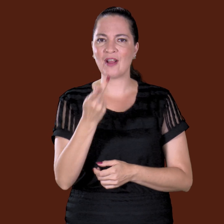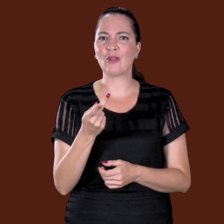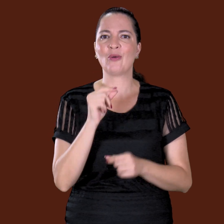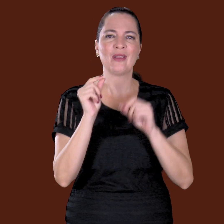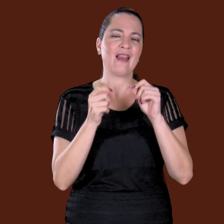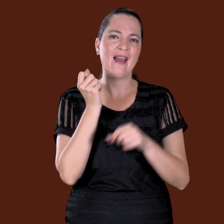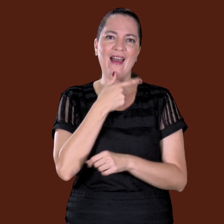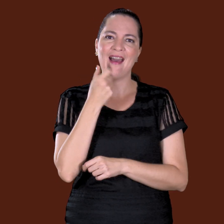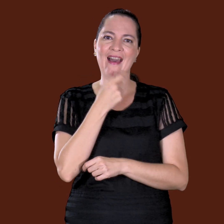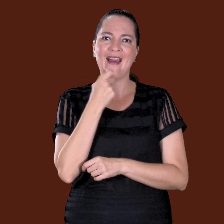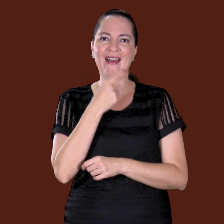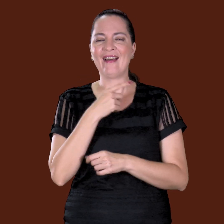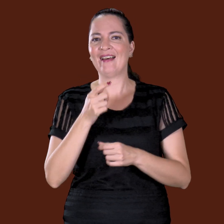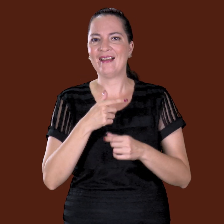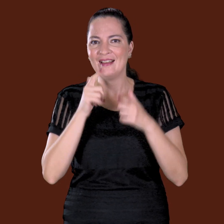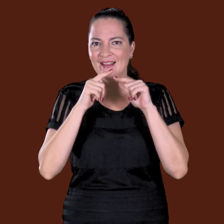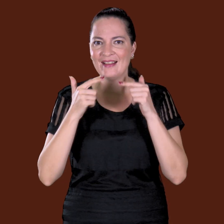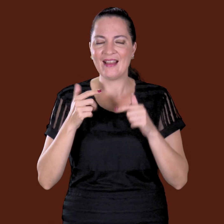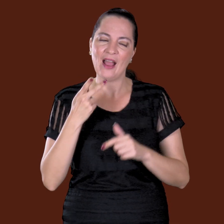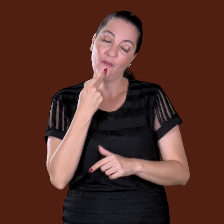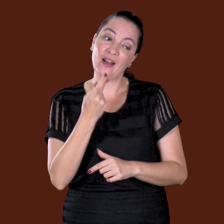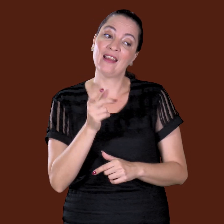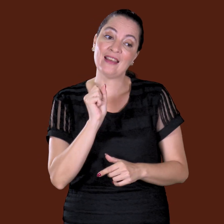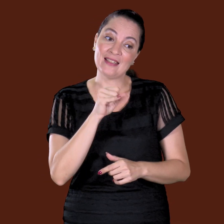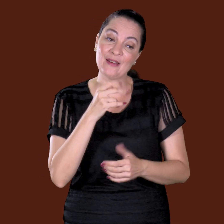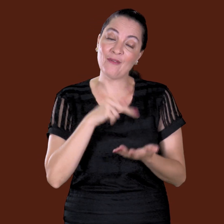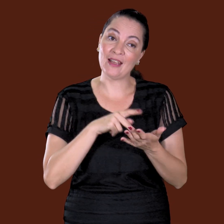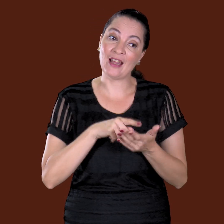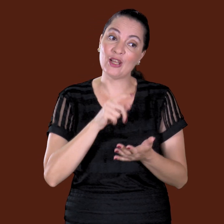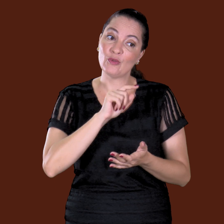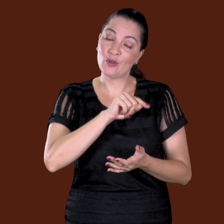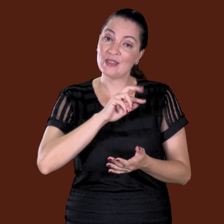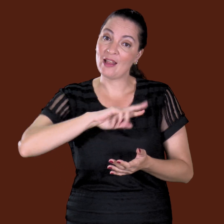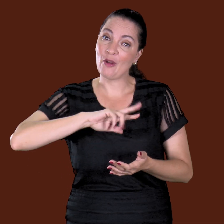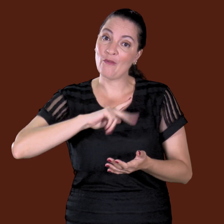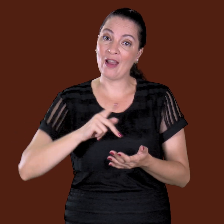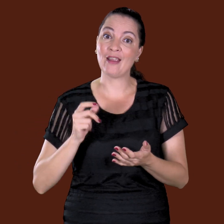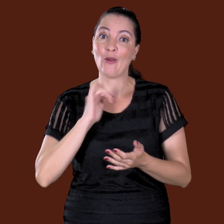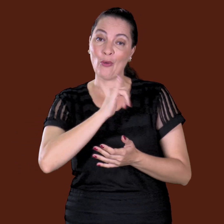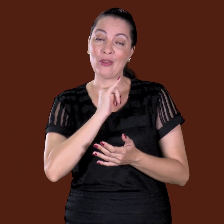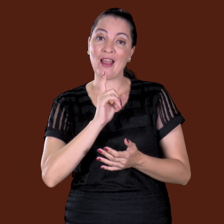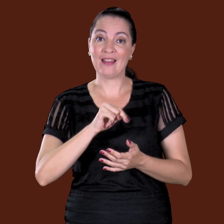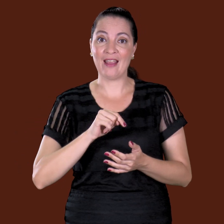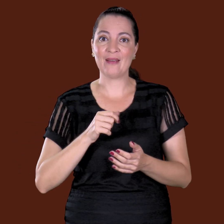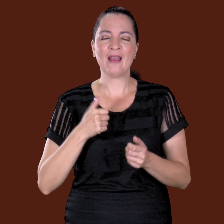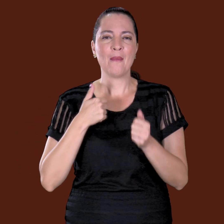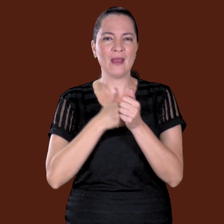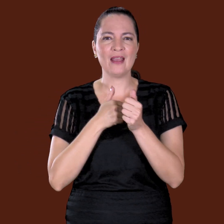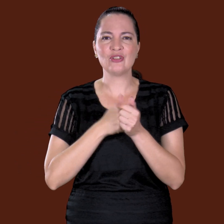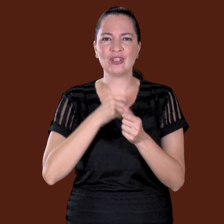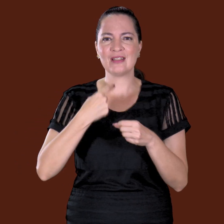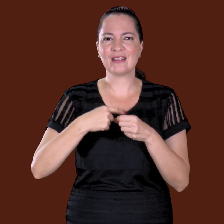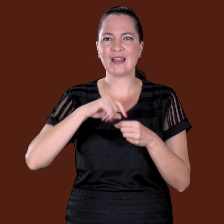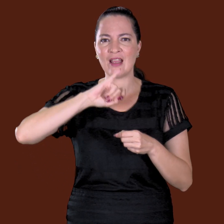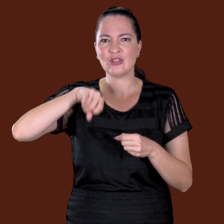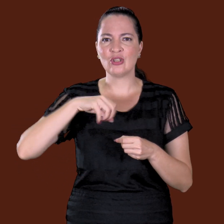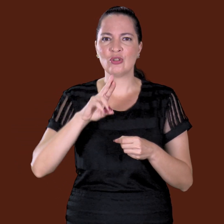risada. Ele falou, não, não tem nada disso não. Falei, rapaz, mas foi verdade, você não vai contar. Lajeiro, lá perto de Jesus, sábado. Eu viajava pela